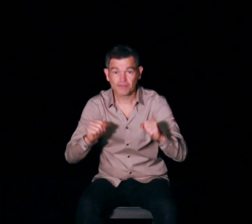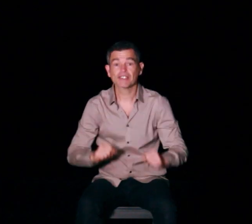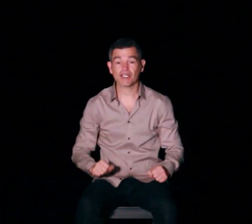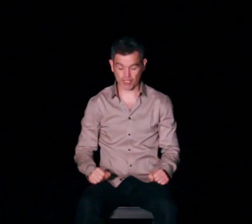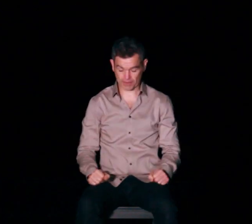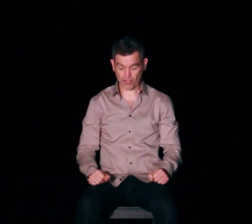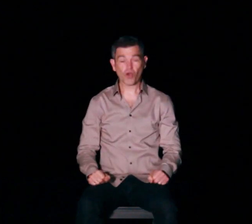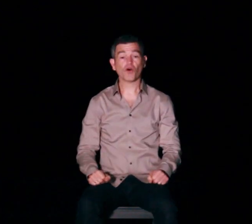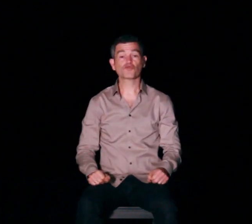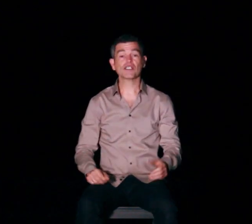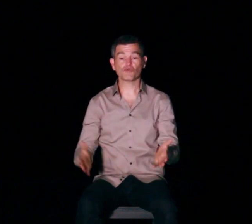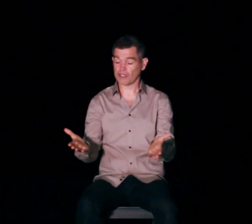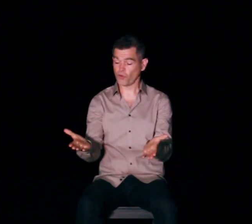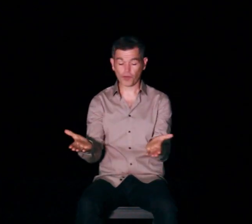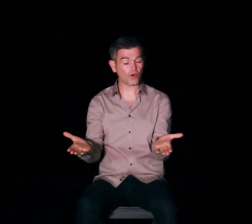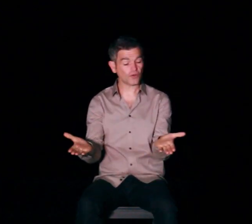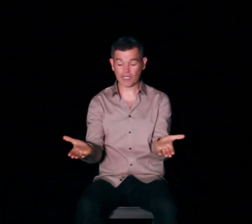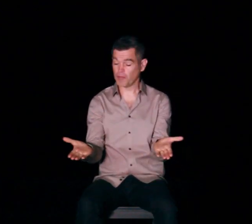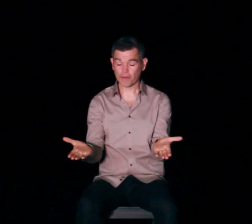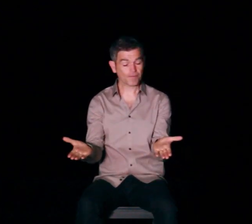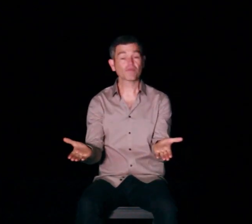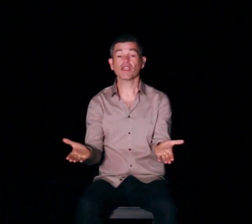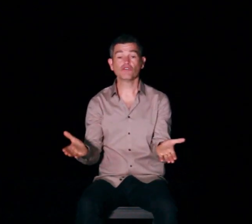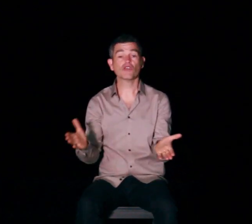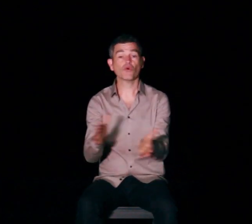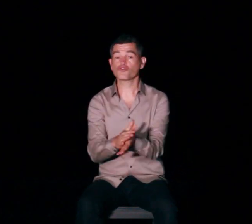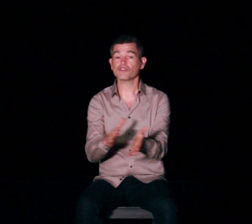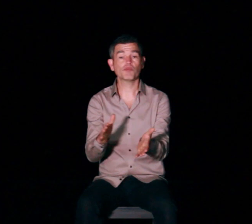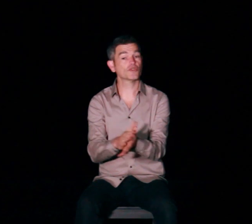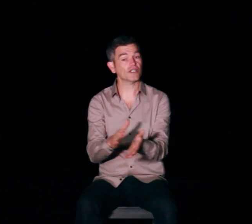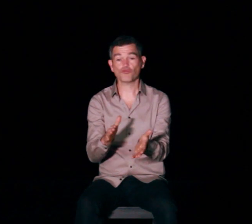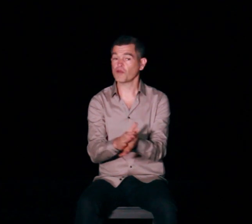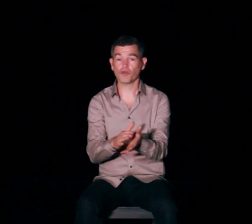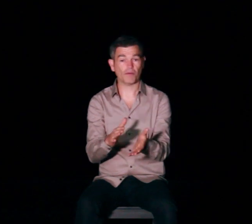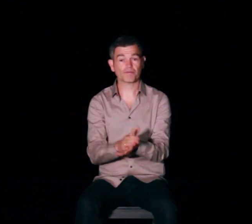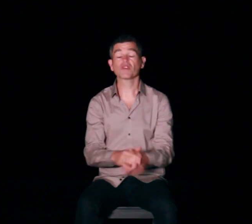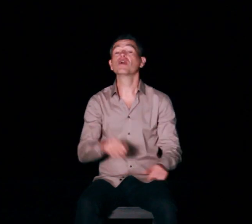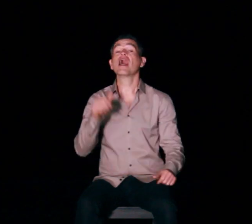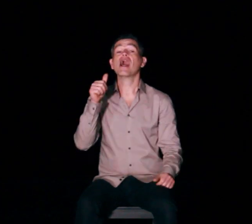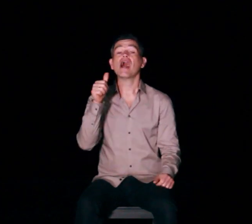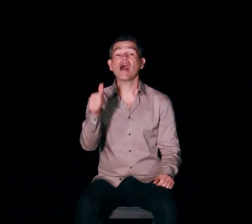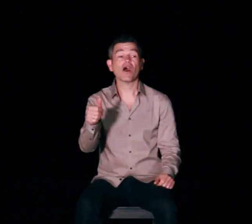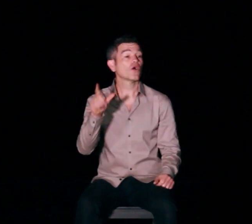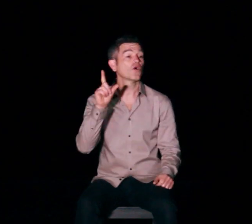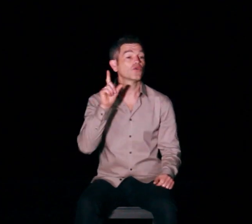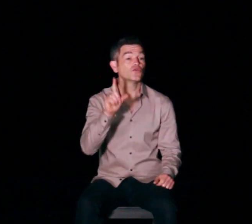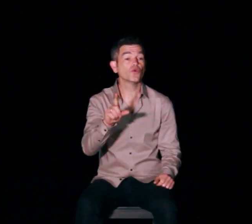Très bien. Ensuite, nous allons prendre les mains et nous allons juste applaudir tout simplement. 1, 2,